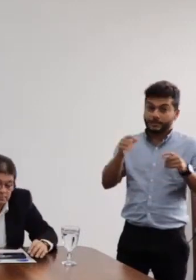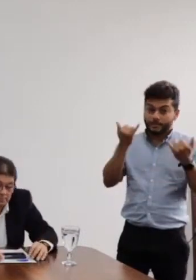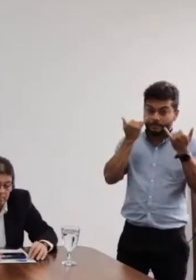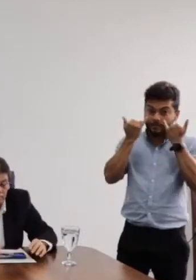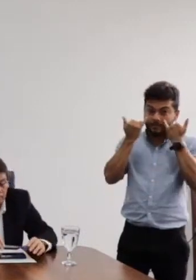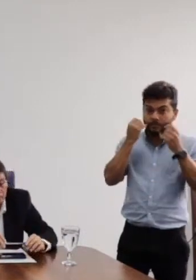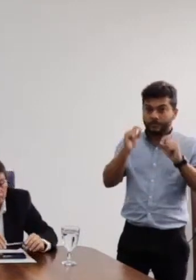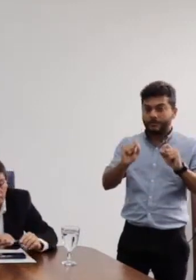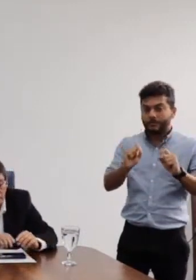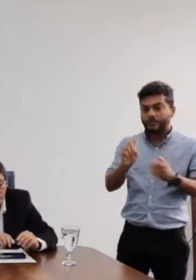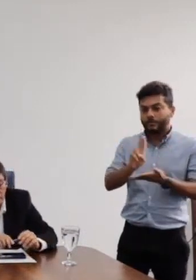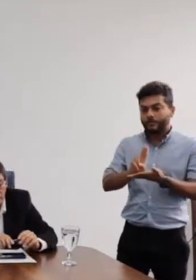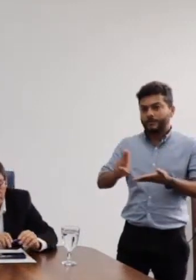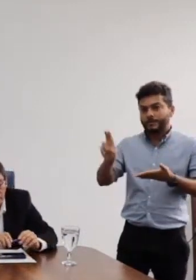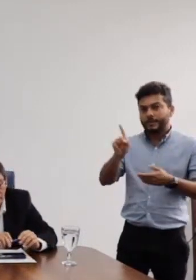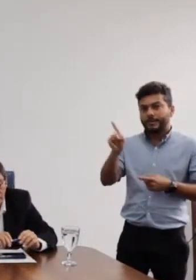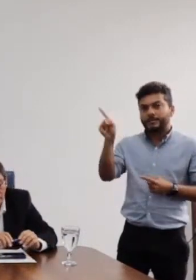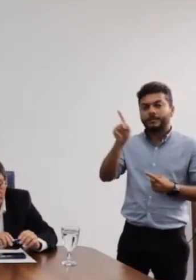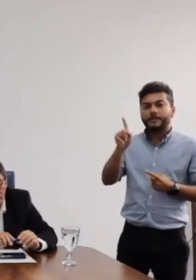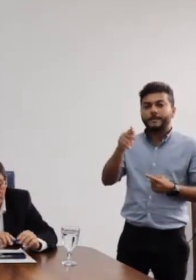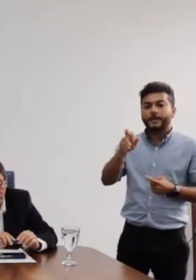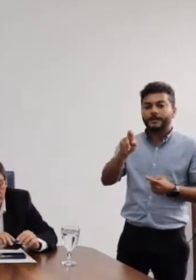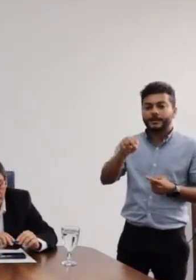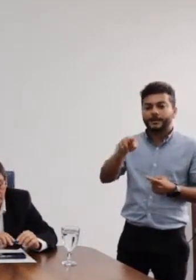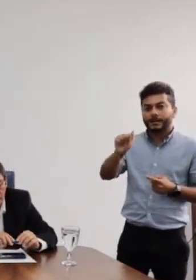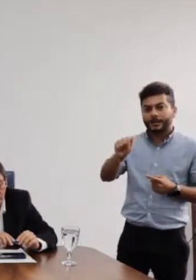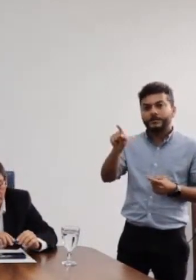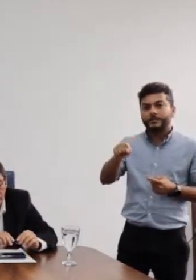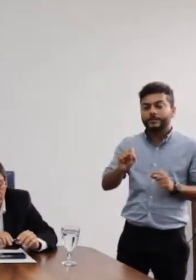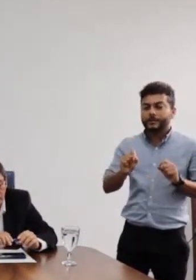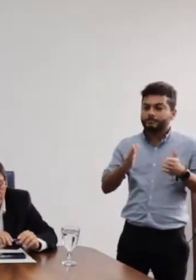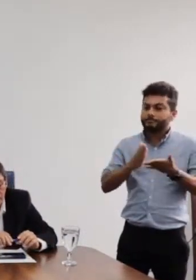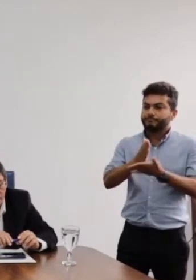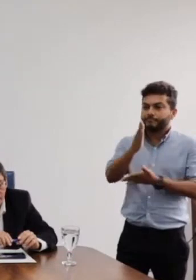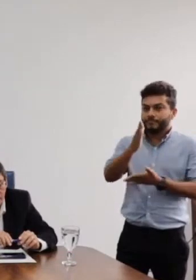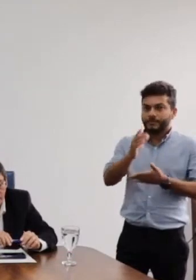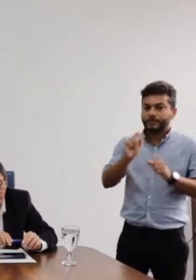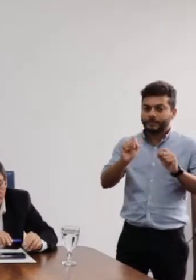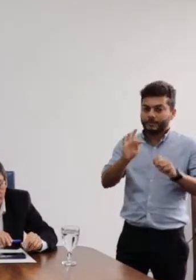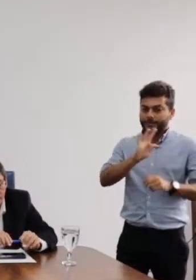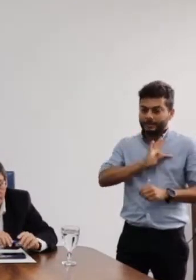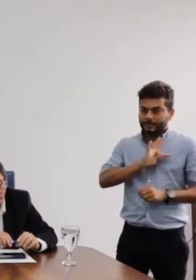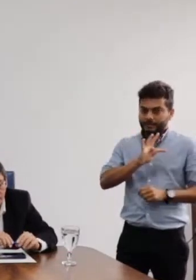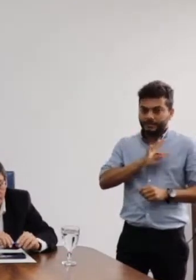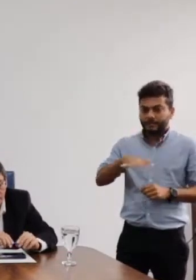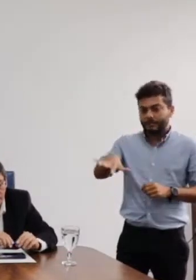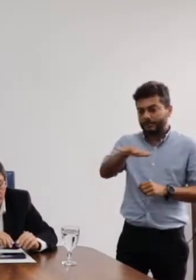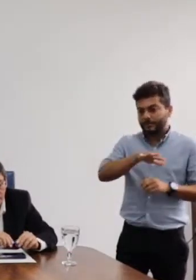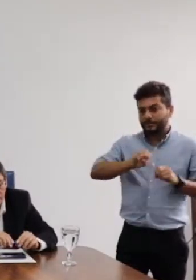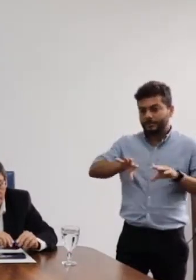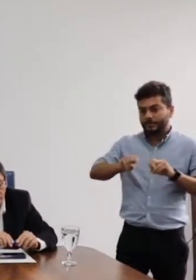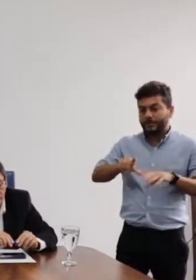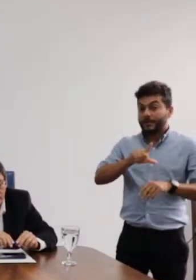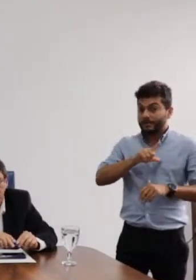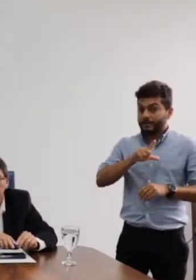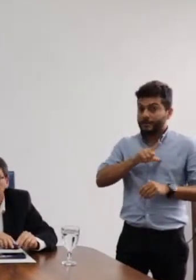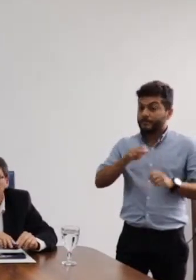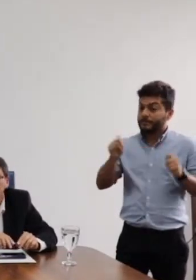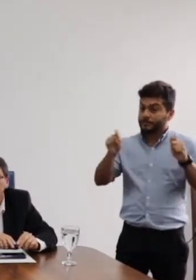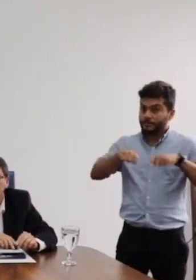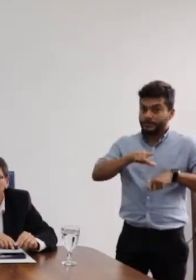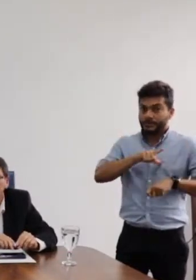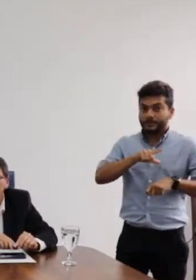a Universidade Federal do Paraná. Ela aprovou a possibilidade de técnicos administrativos em educação coordenarem projetos de pesquisa